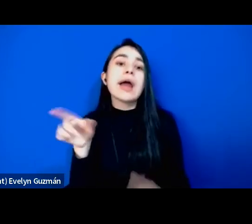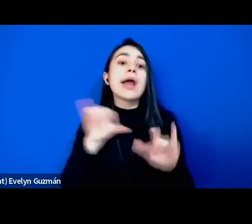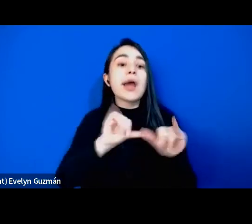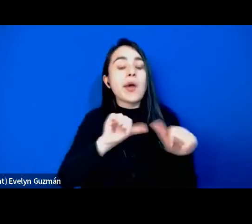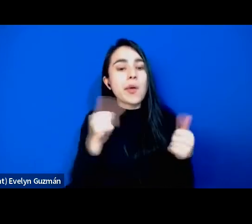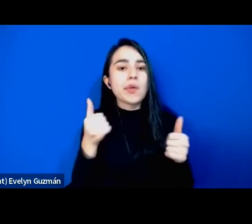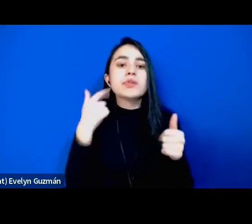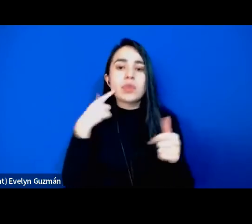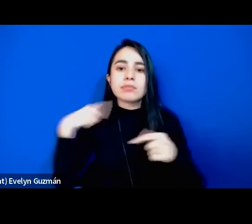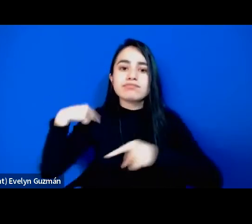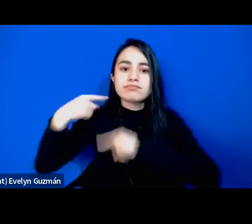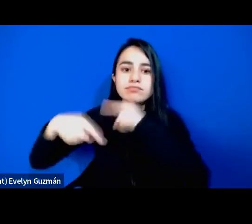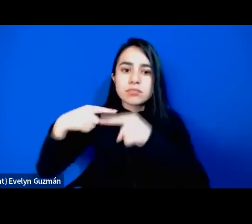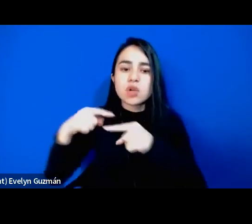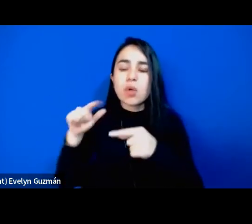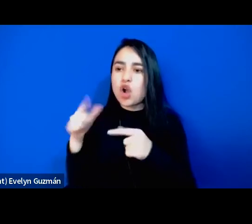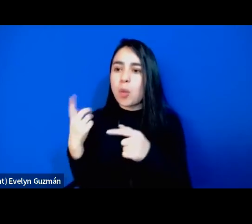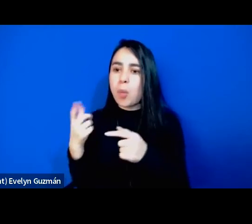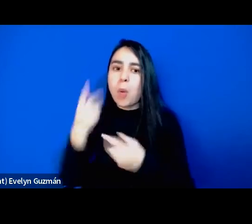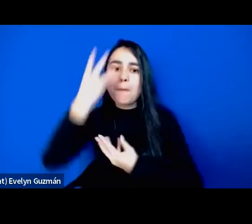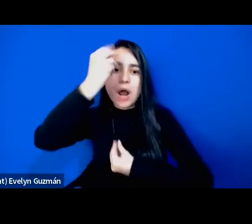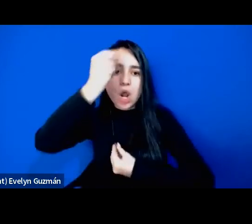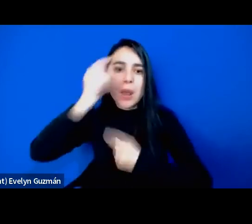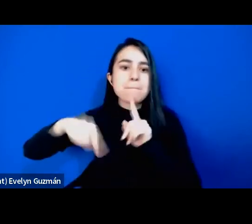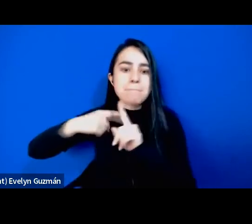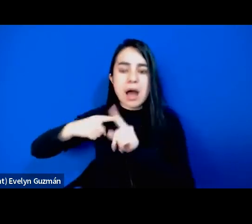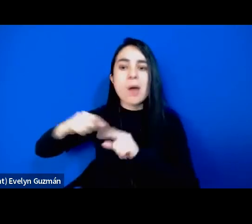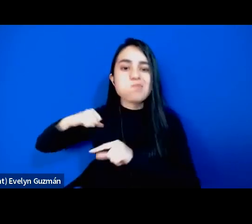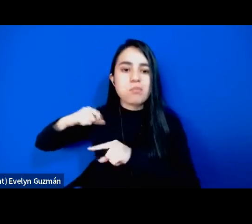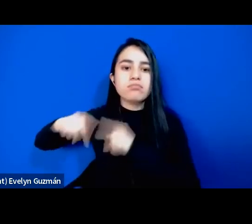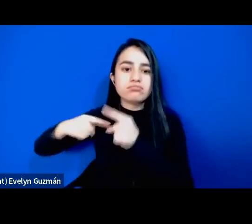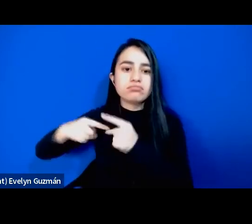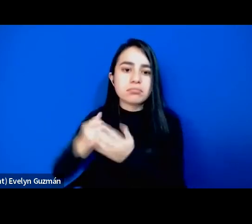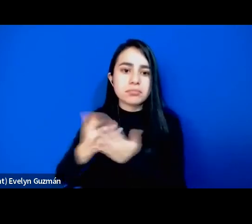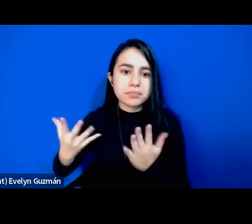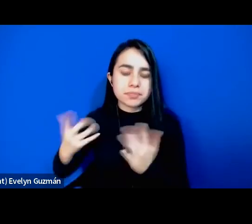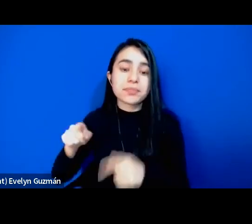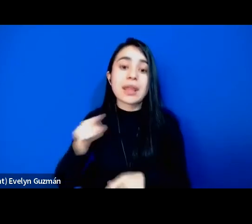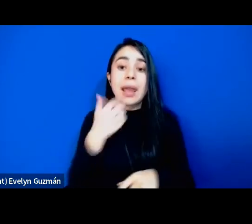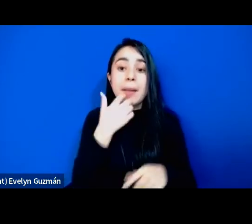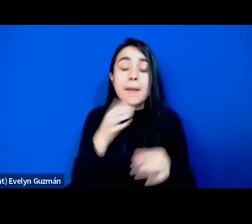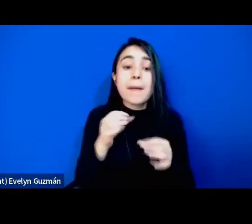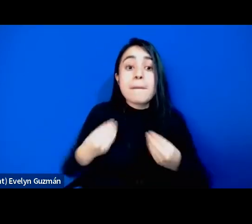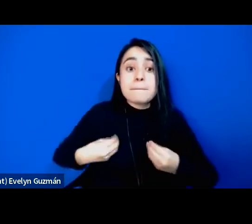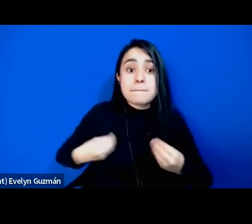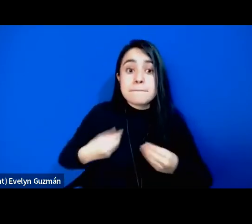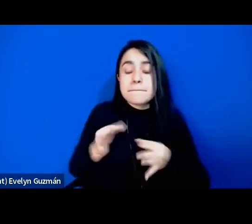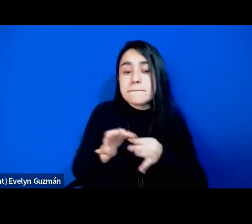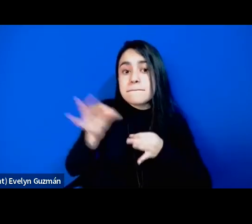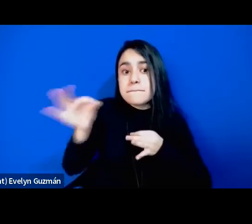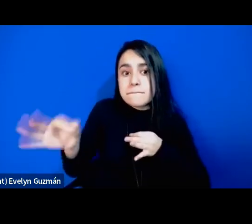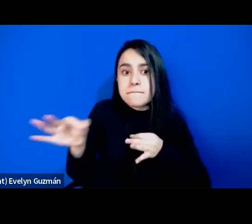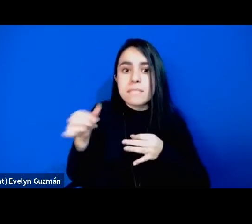de de condiciones materiales vivir en provincia también ayudó a muchas también aquí entra la cuestión